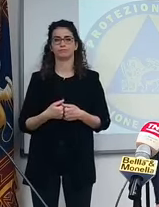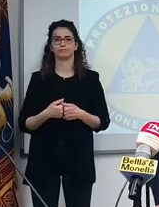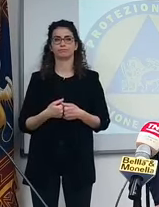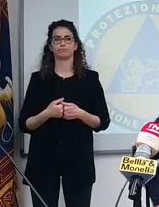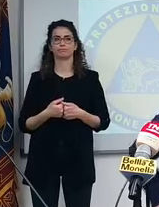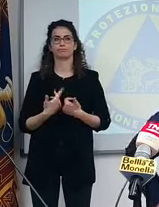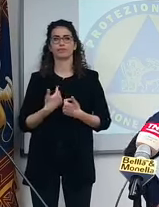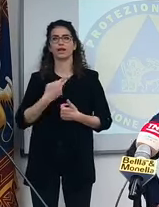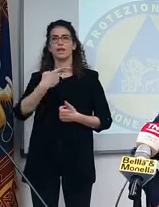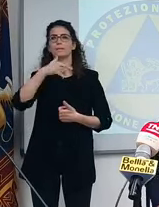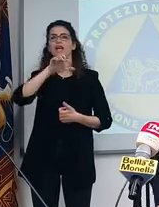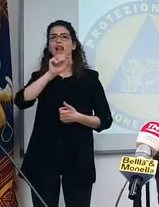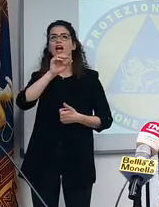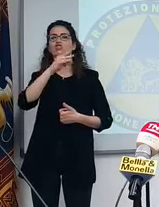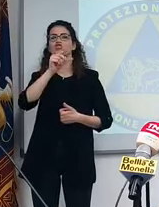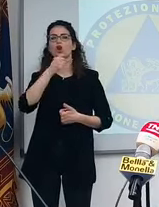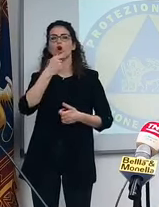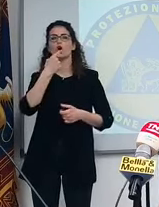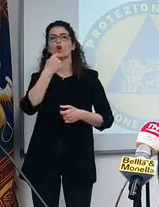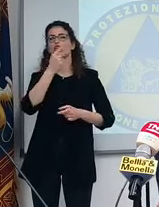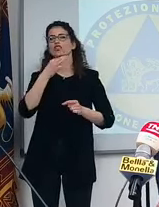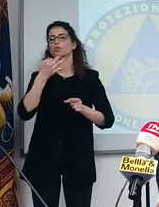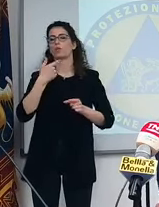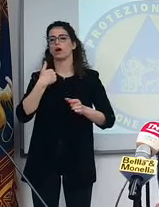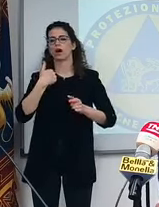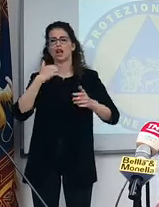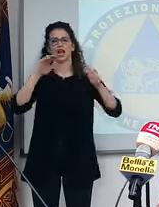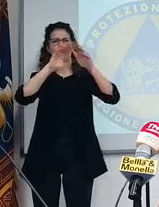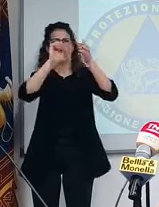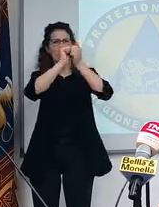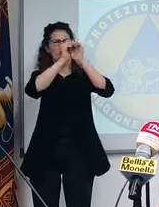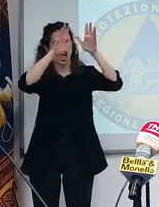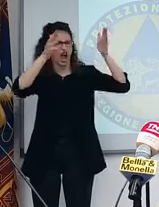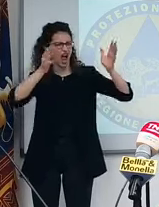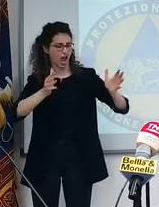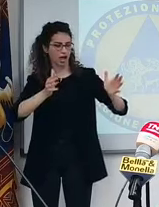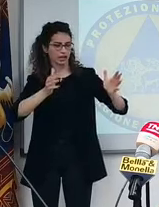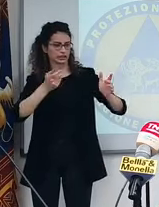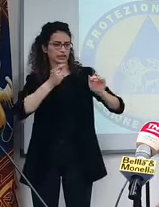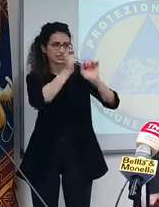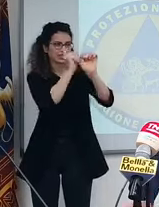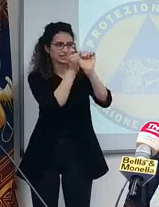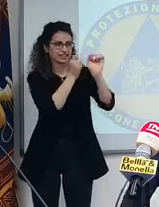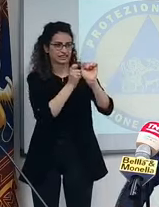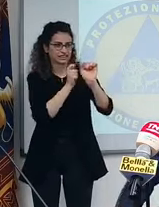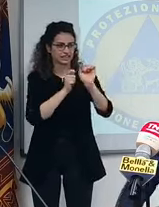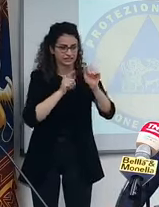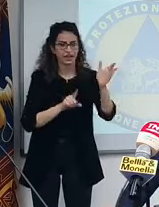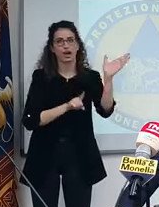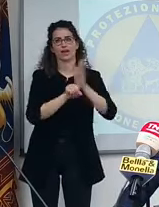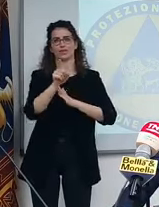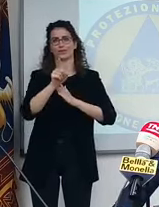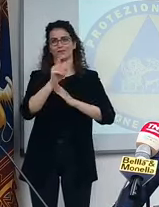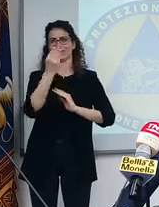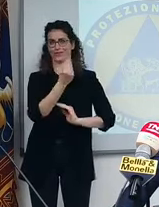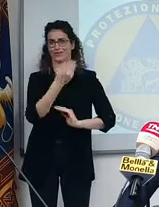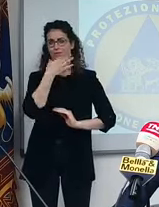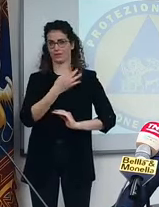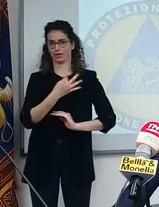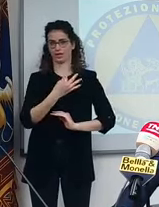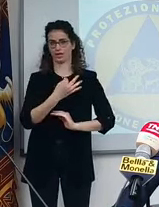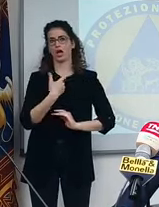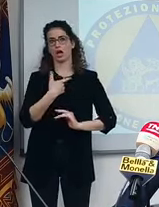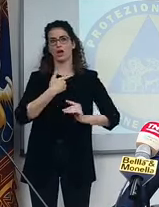Michelangelo diceva che bisogna togliere tutto il marmo in più per farla pietà. Ecco, insomma, ne hanno tolto un bel pezzo, manca ancora, insomma, per